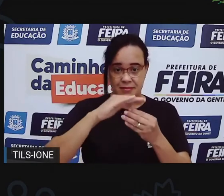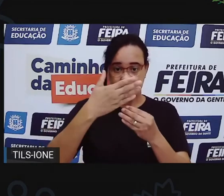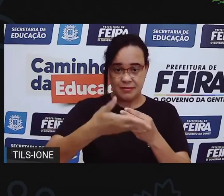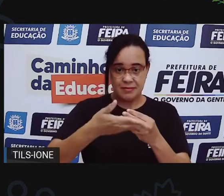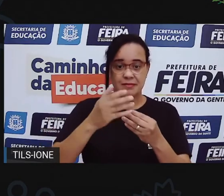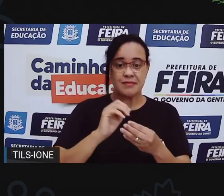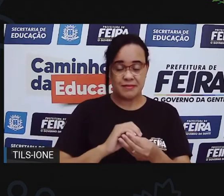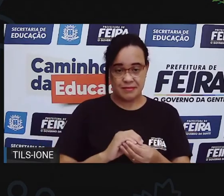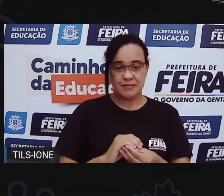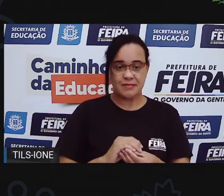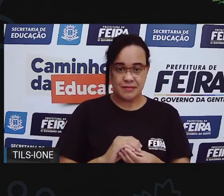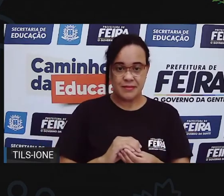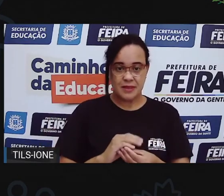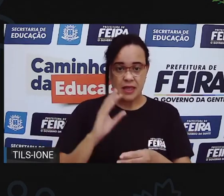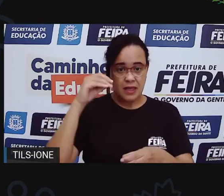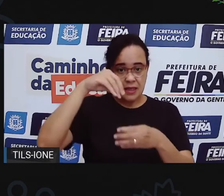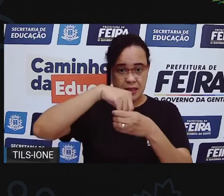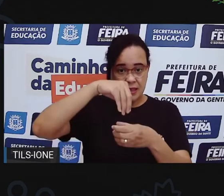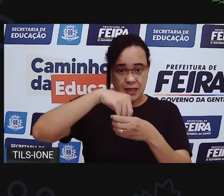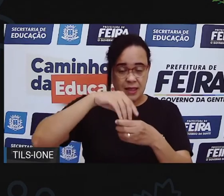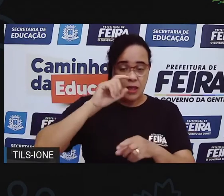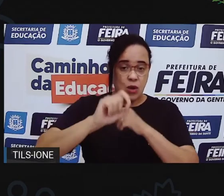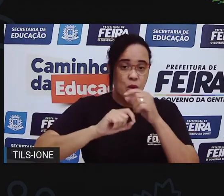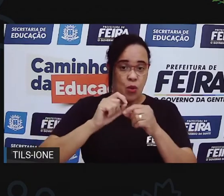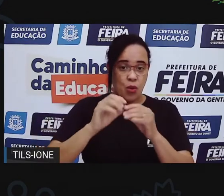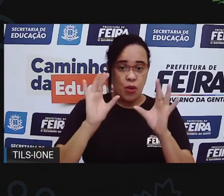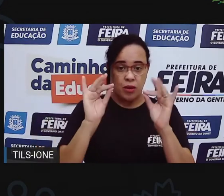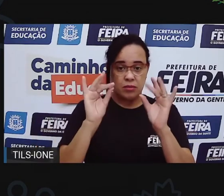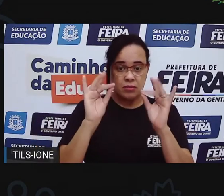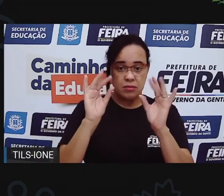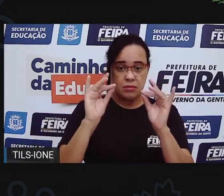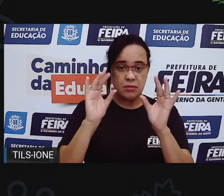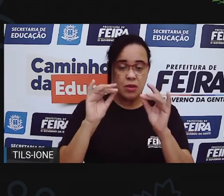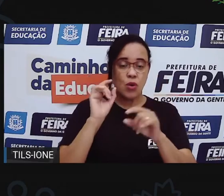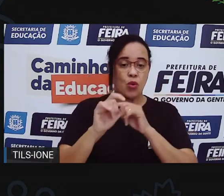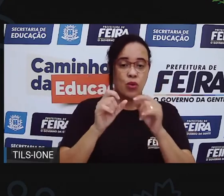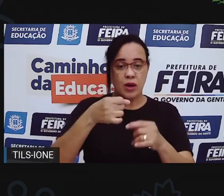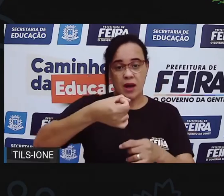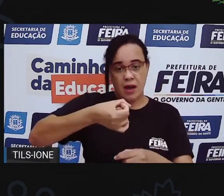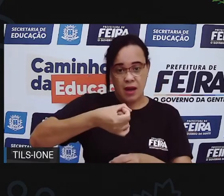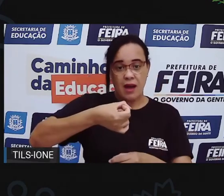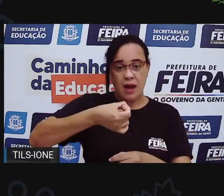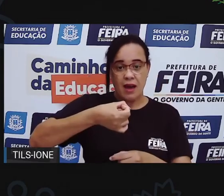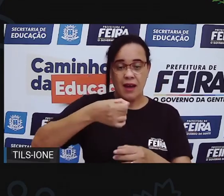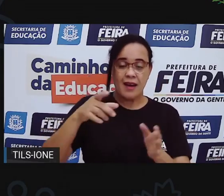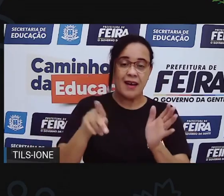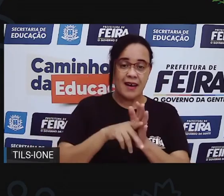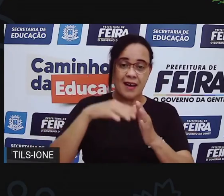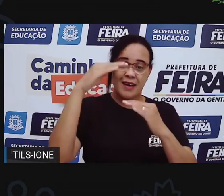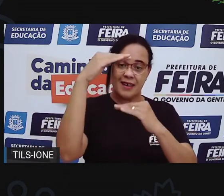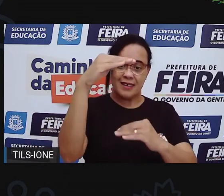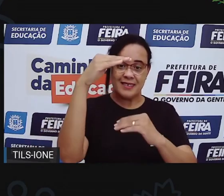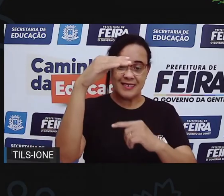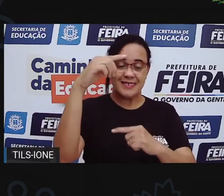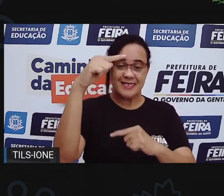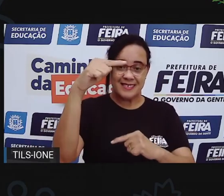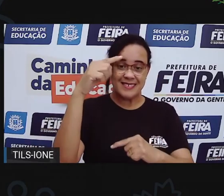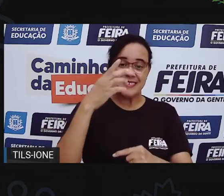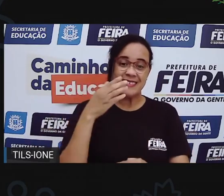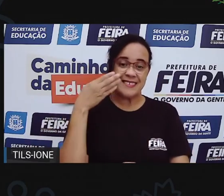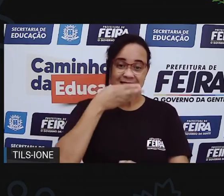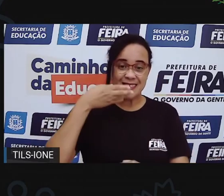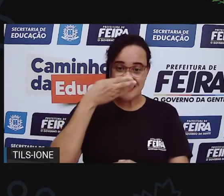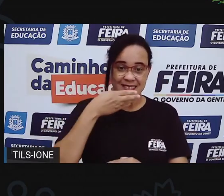chamado. E dentro a gente tem tampinhas de garrafa. legal. Duas tampinhas de garrafa. E quando a gente